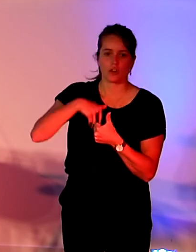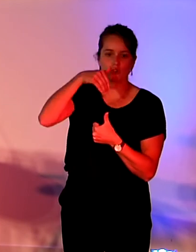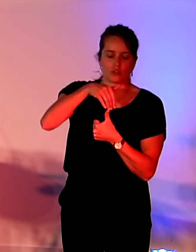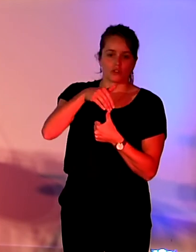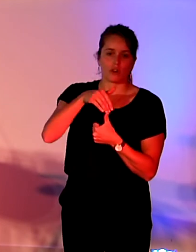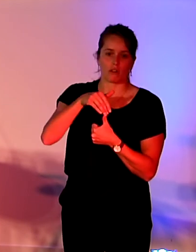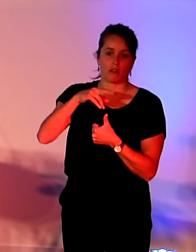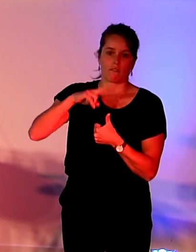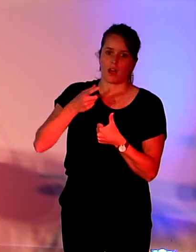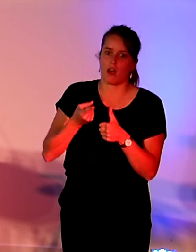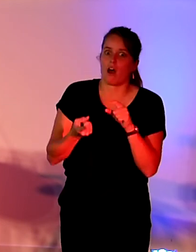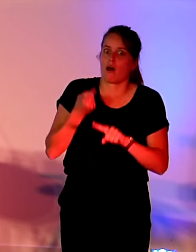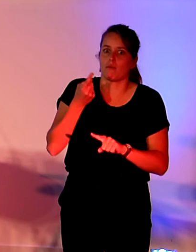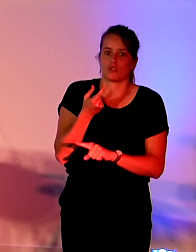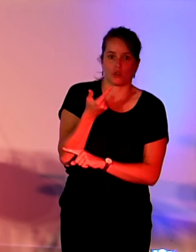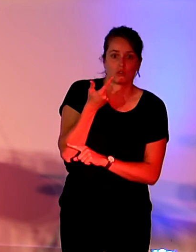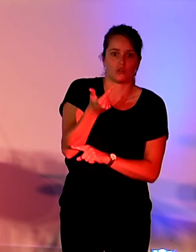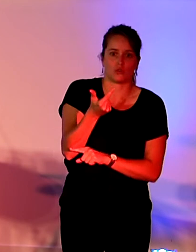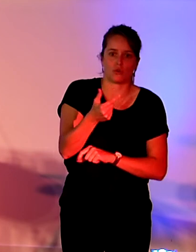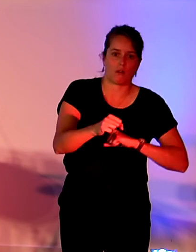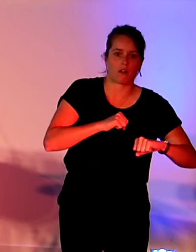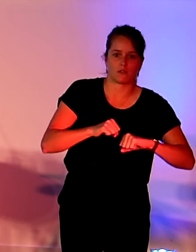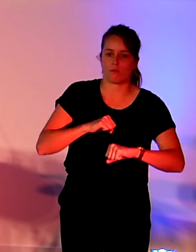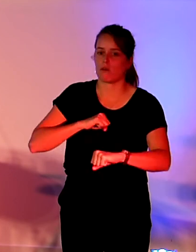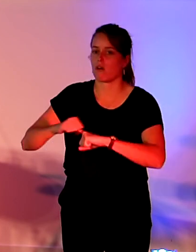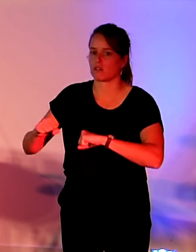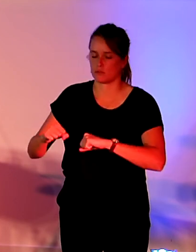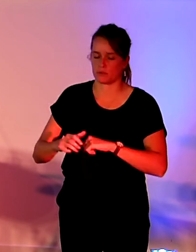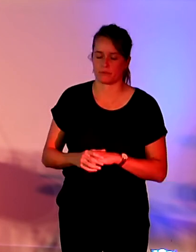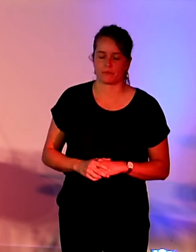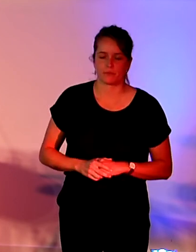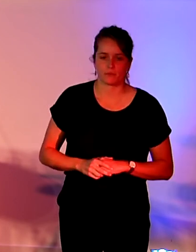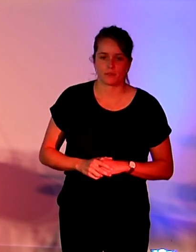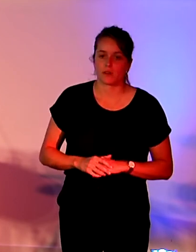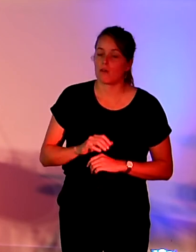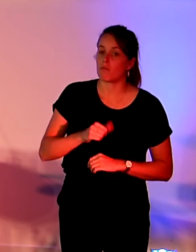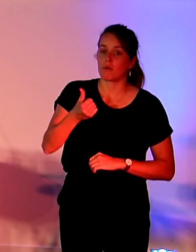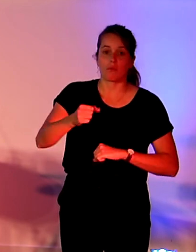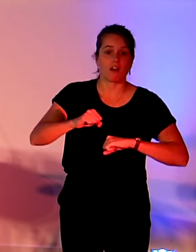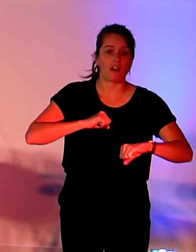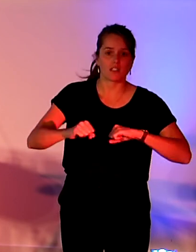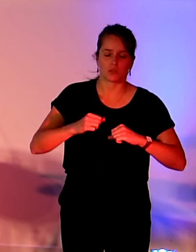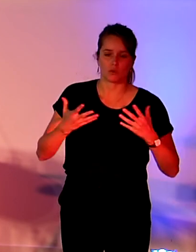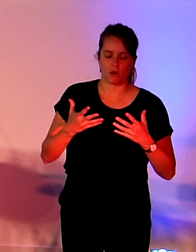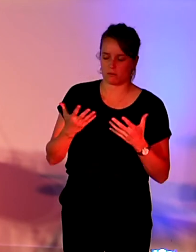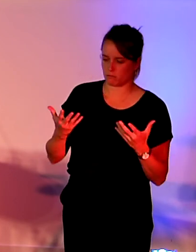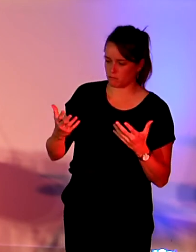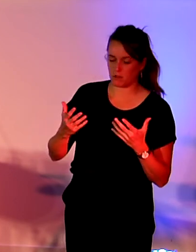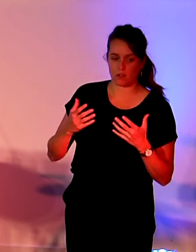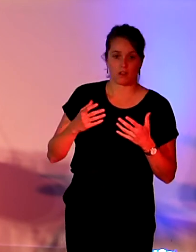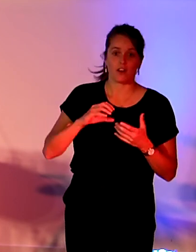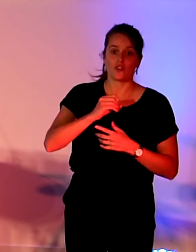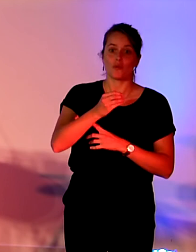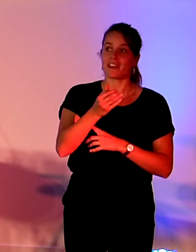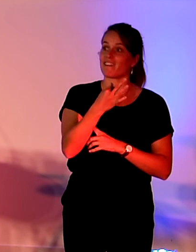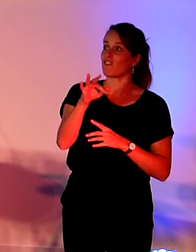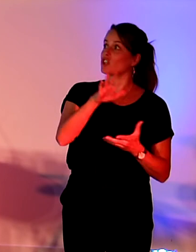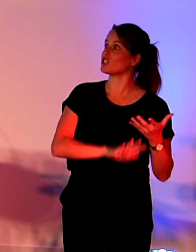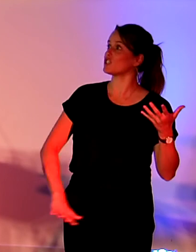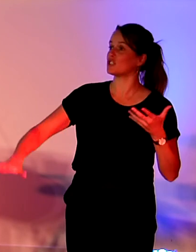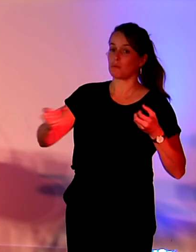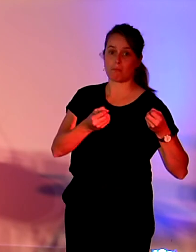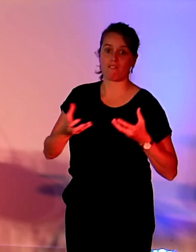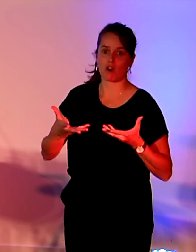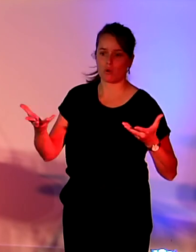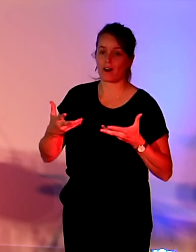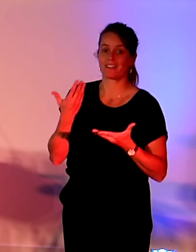phares de cet axe. Donc premièrement, évaluer l'impact environnemental du numérique en France. Donc là, on a une